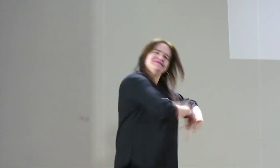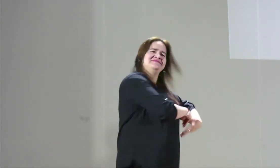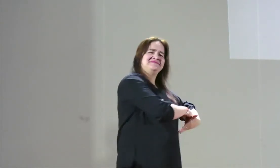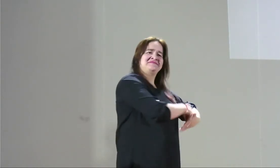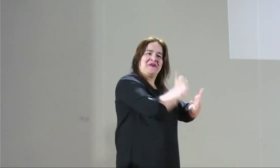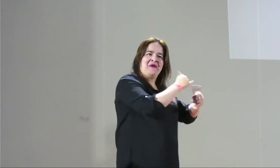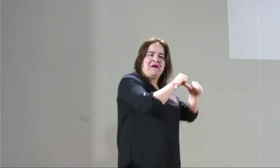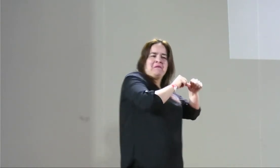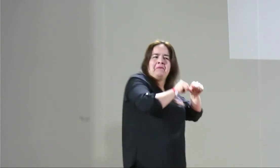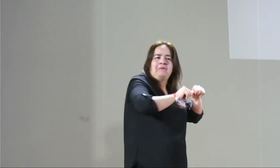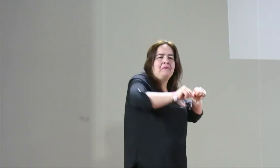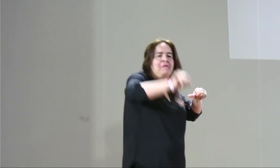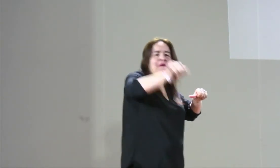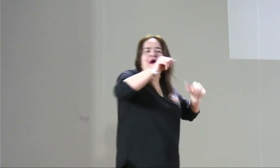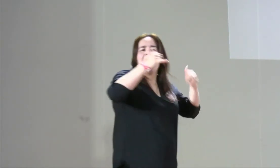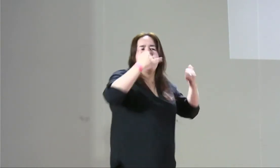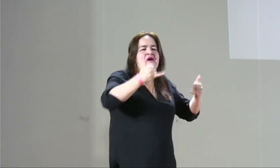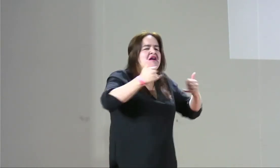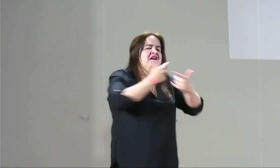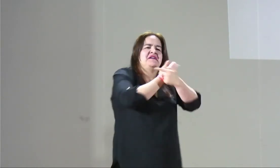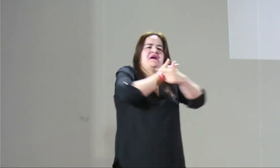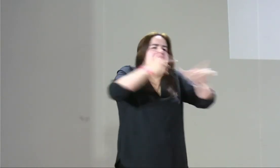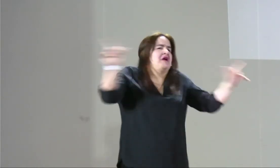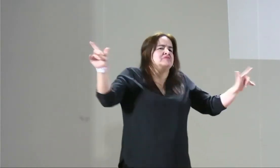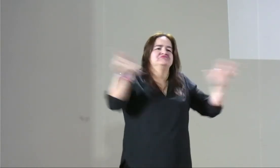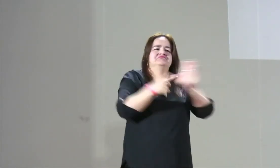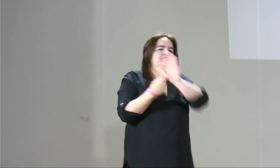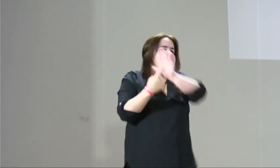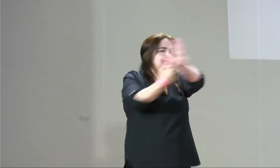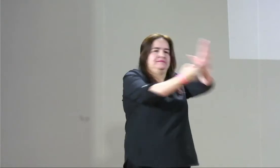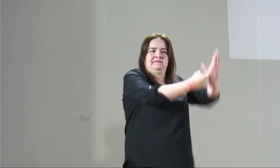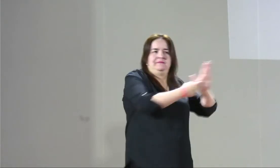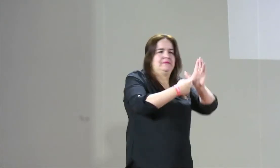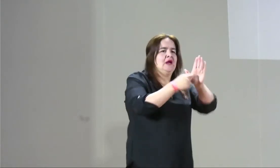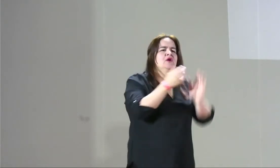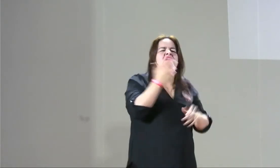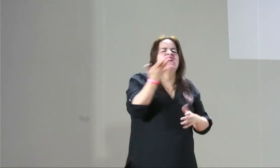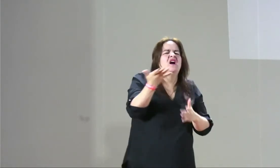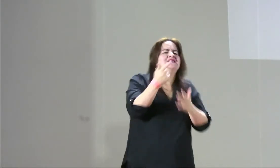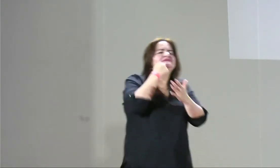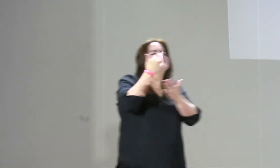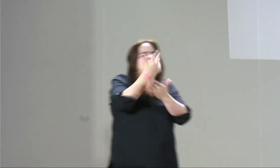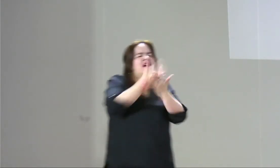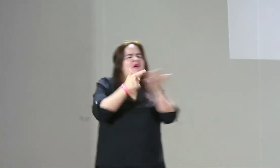qué vergüenza, no, esconda eso. Y ahorita no, es libre, es normal mostrar.